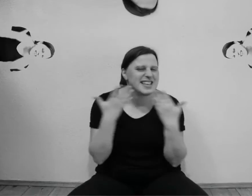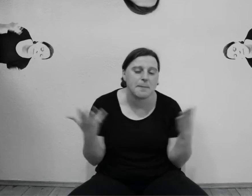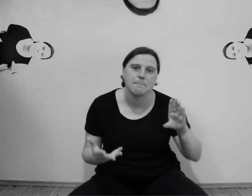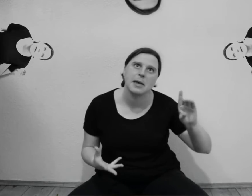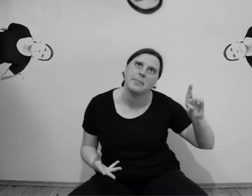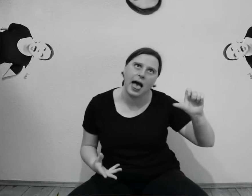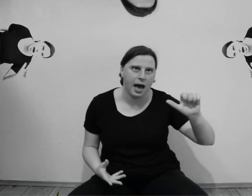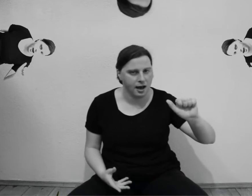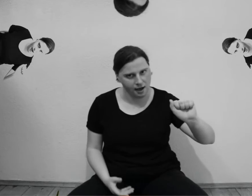Gib mir klar